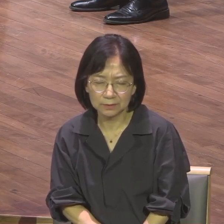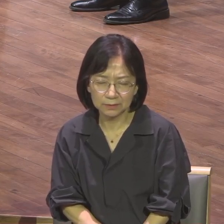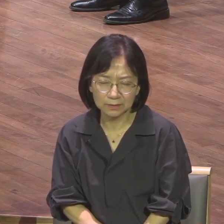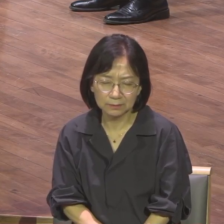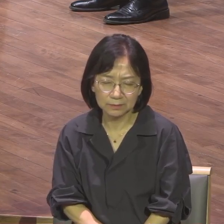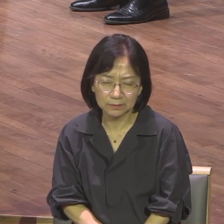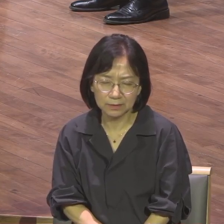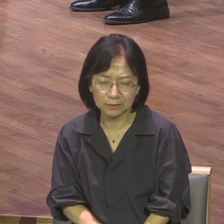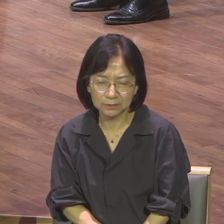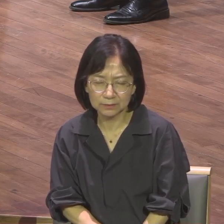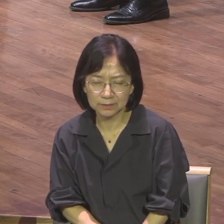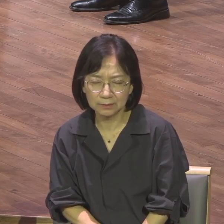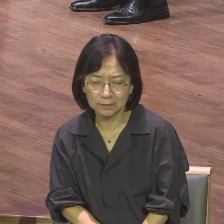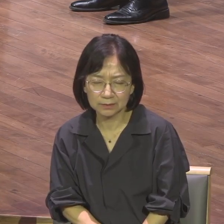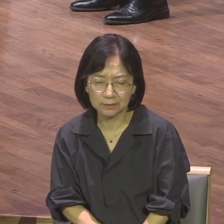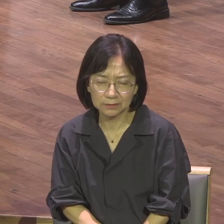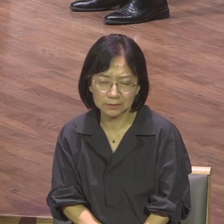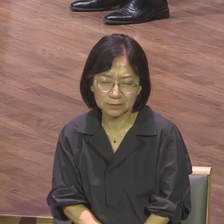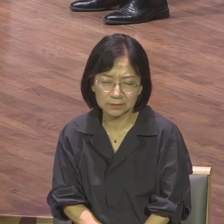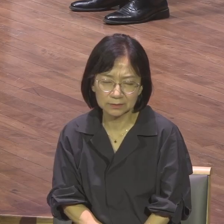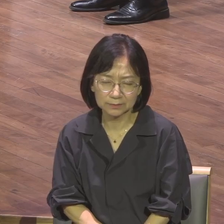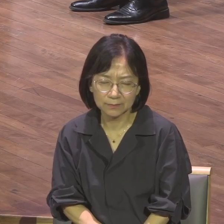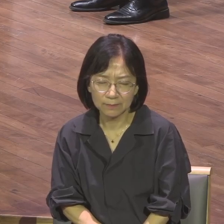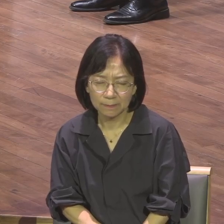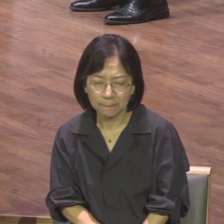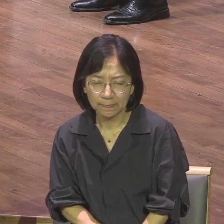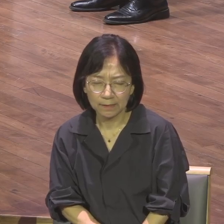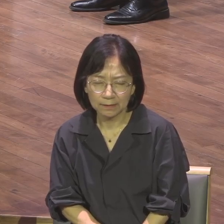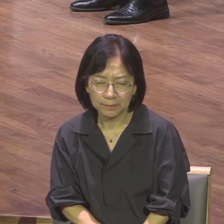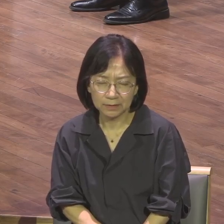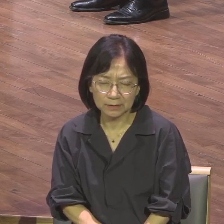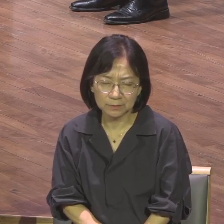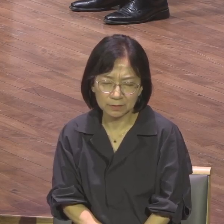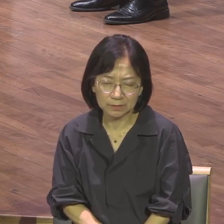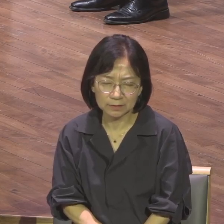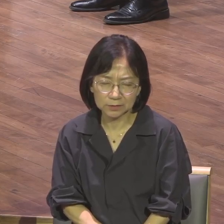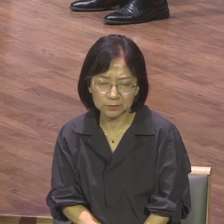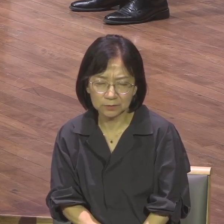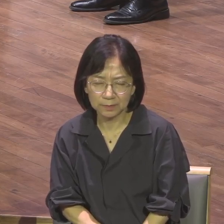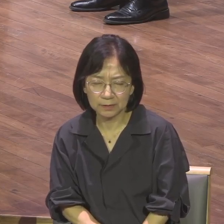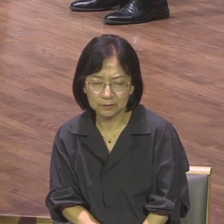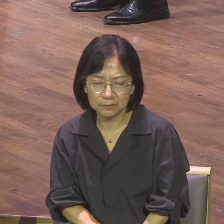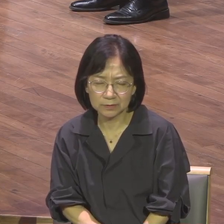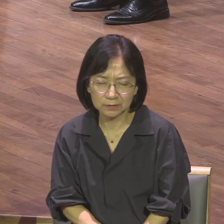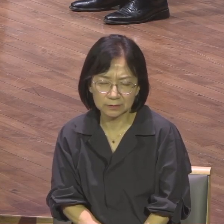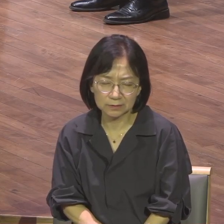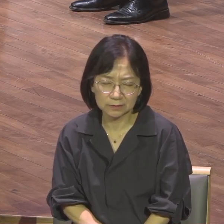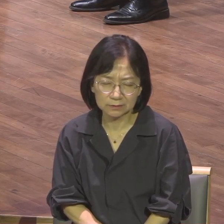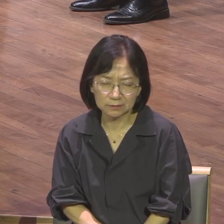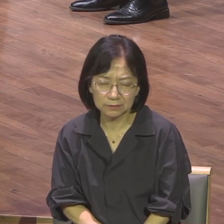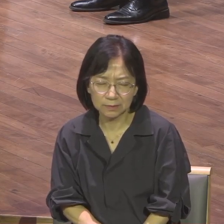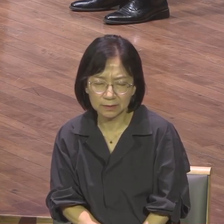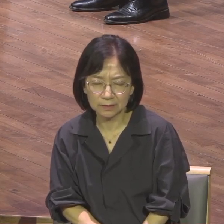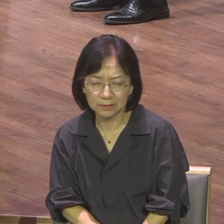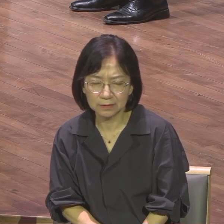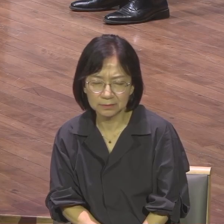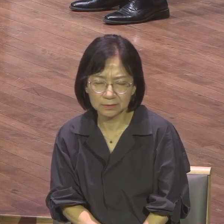나뭇이 고마되게 하시고 훨씬 나뭇의 장목도 가득무구마의 장목들을 늘 퍼져나갈 수 있도록 도와주시옵소서 하나님의 모든 질병들